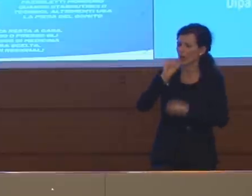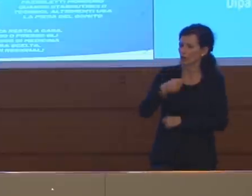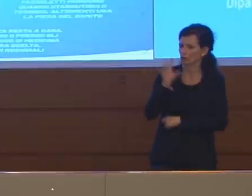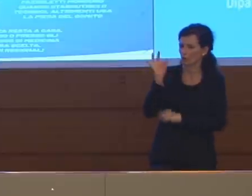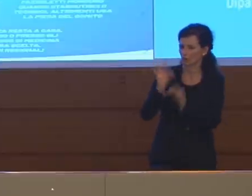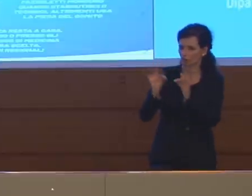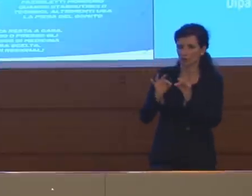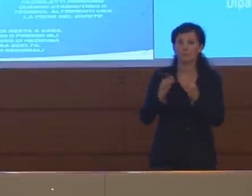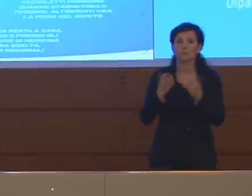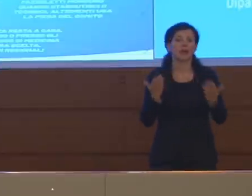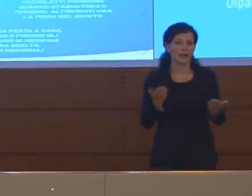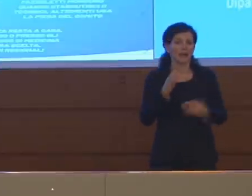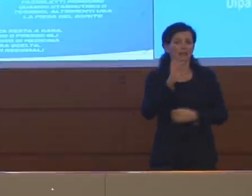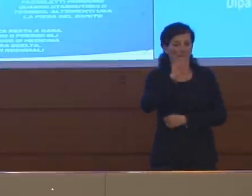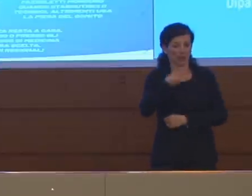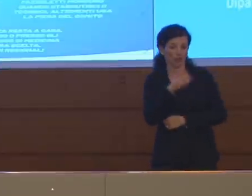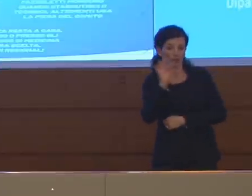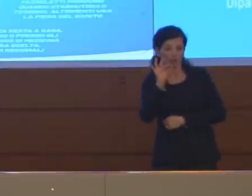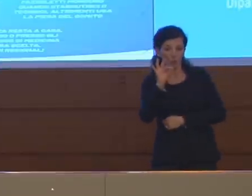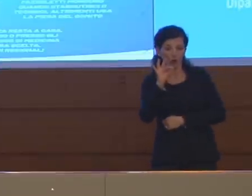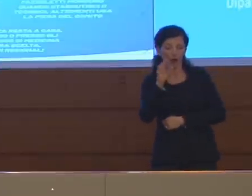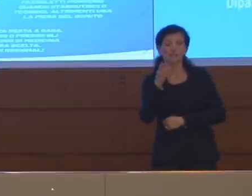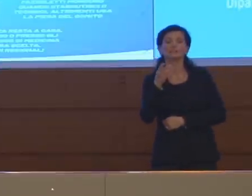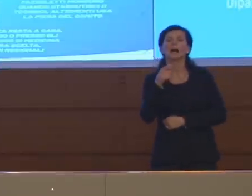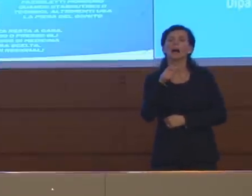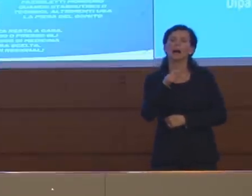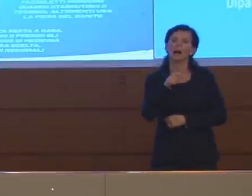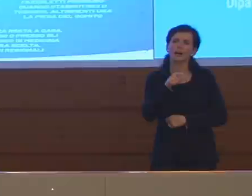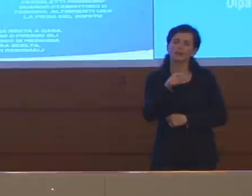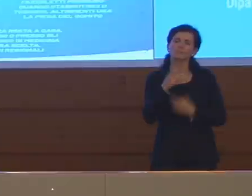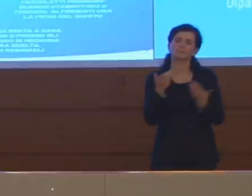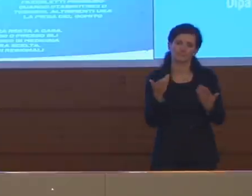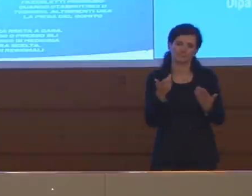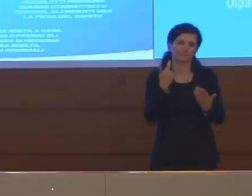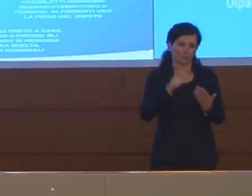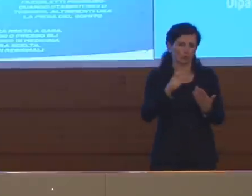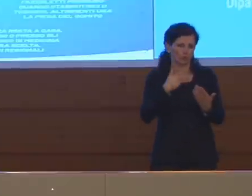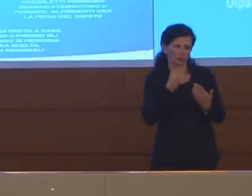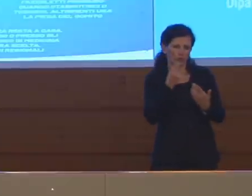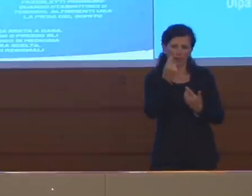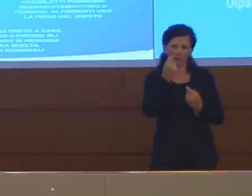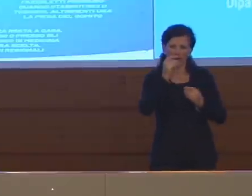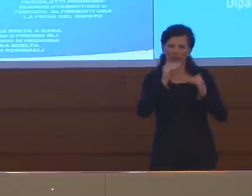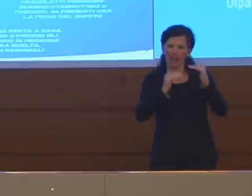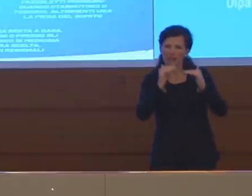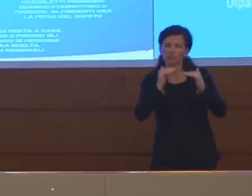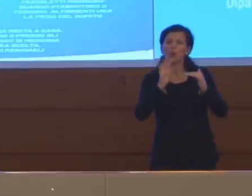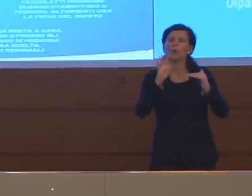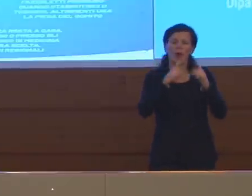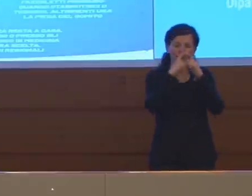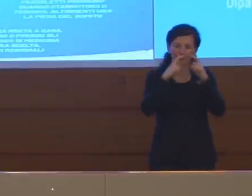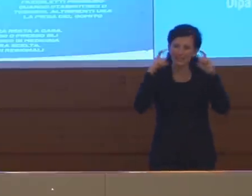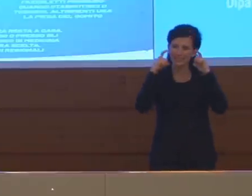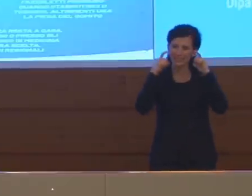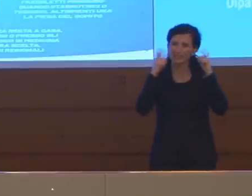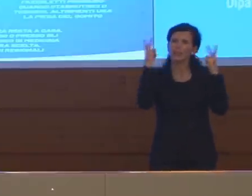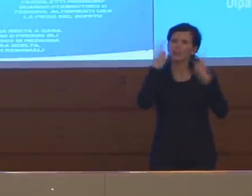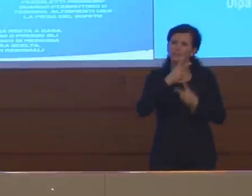Quando parliamo, beh 0,50 non è soltanto un 0,50 perché c'è un accontentamento del prezzo, ma le mascherine si dividono